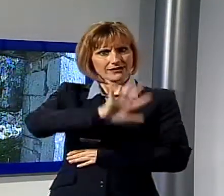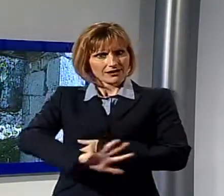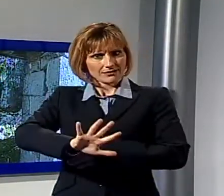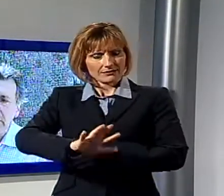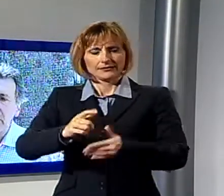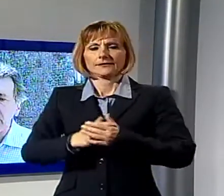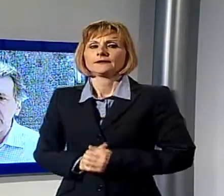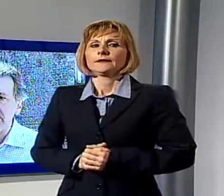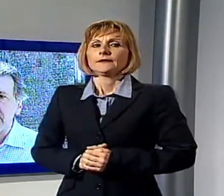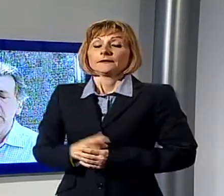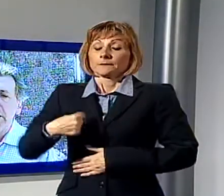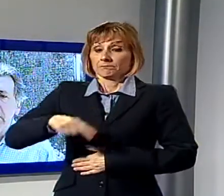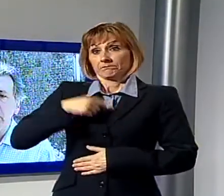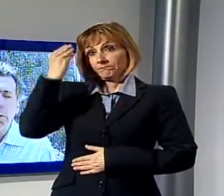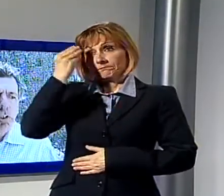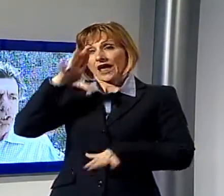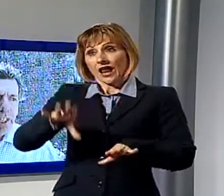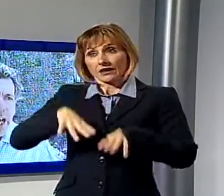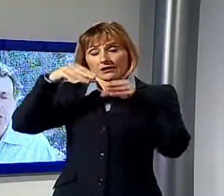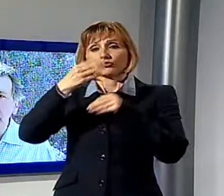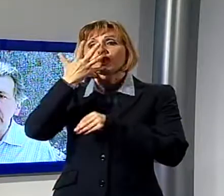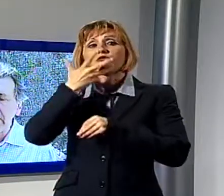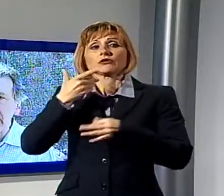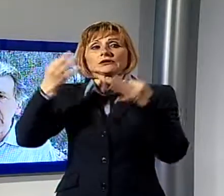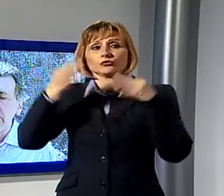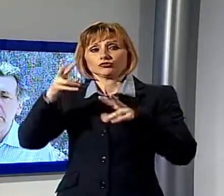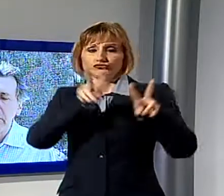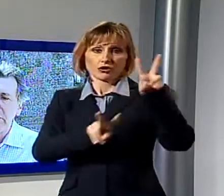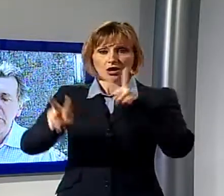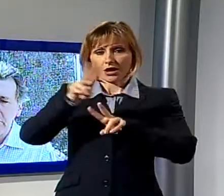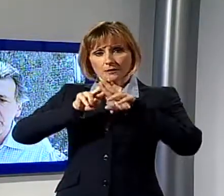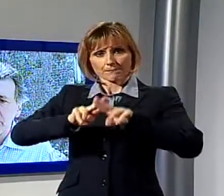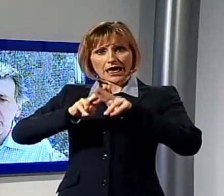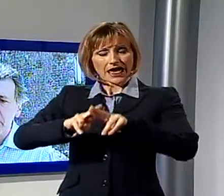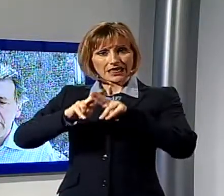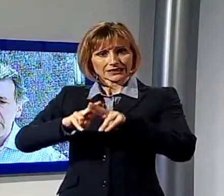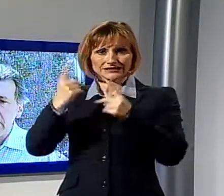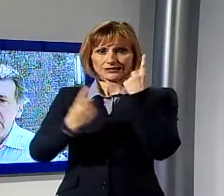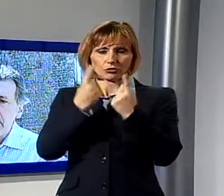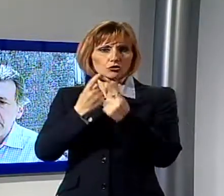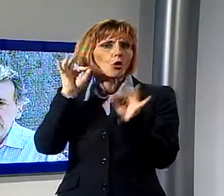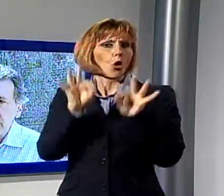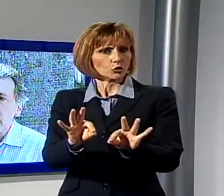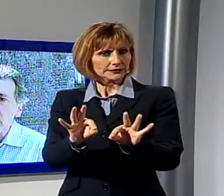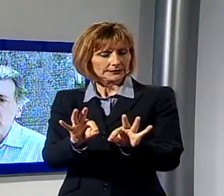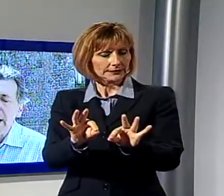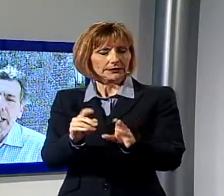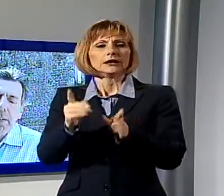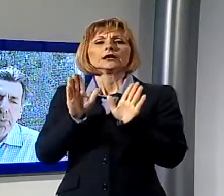All'inizio si pensava di mettere in sicurezza cercando di mantenere la situazione come era. Abbiamo